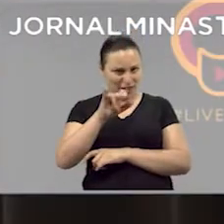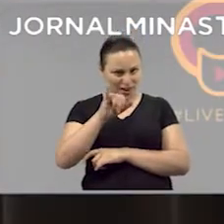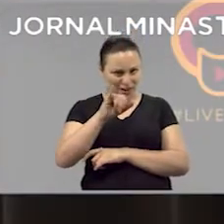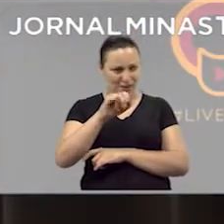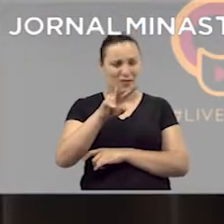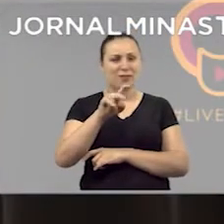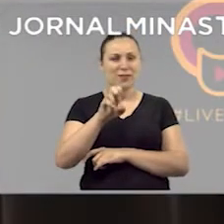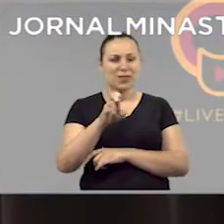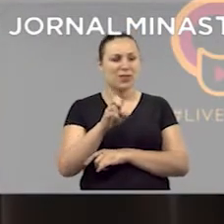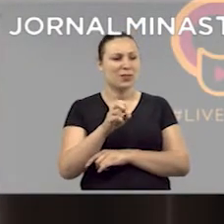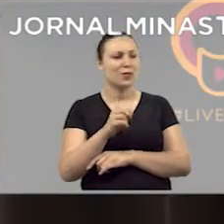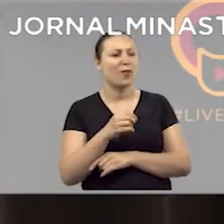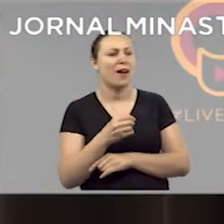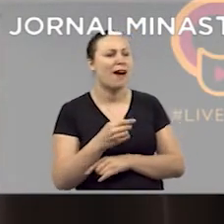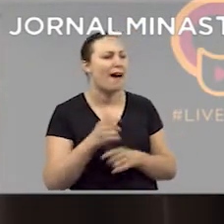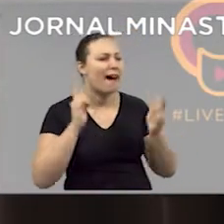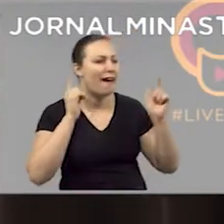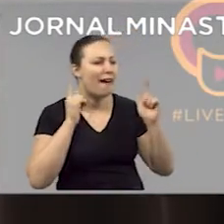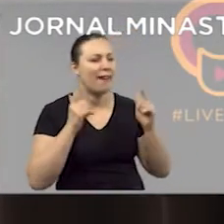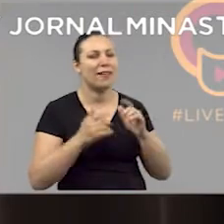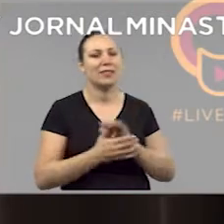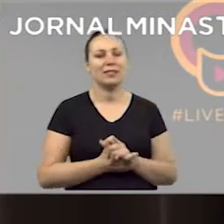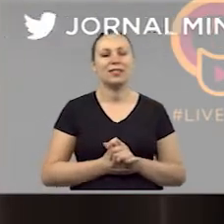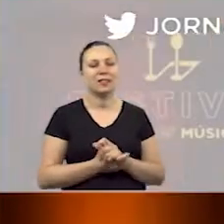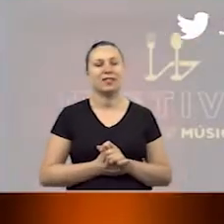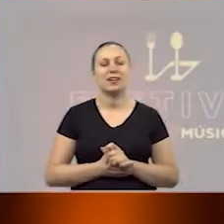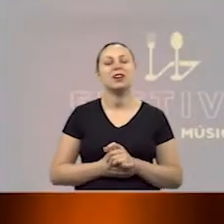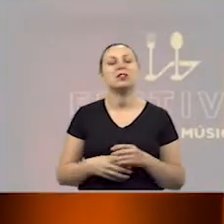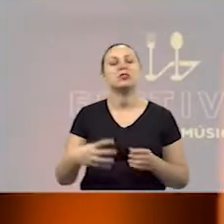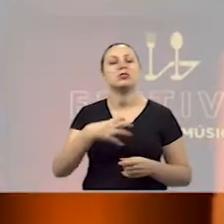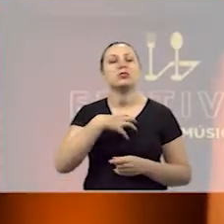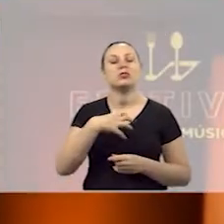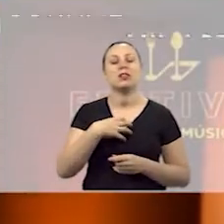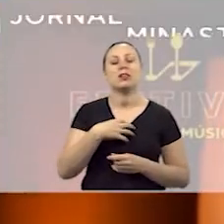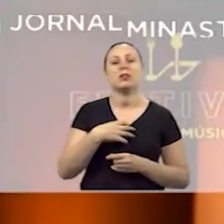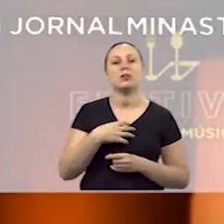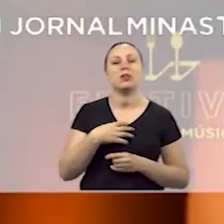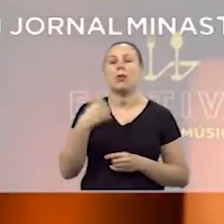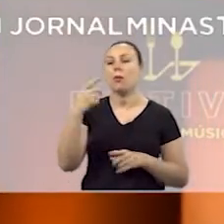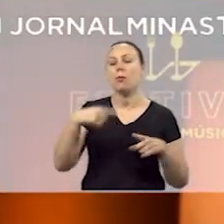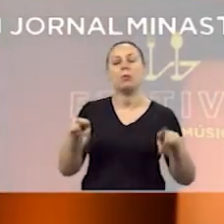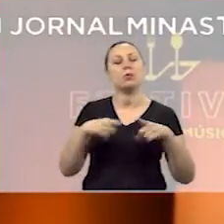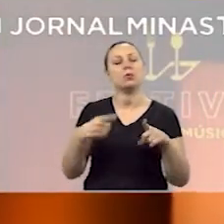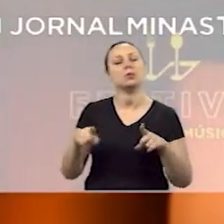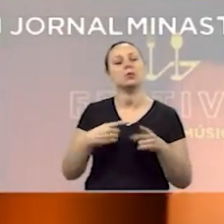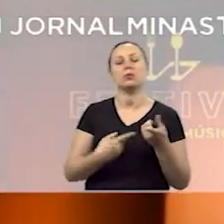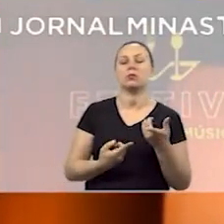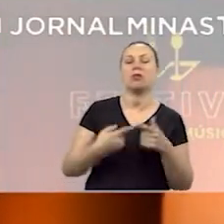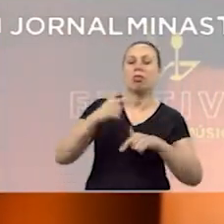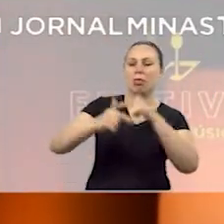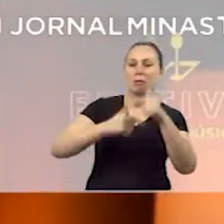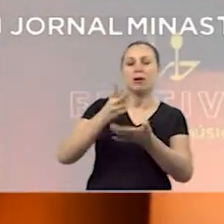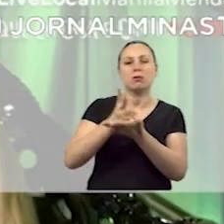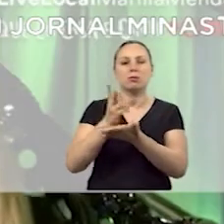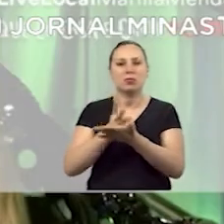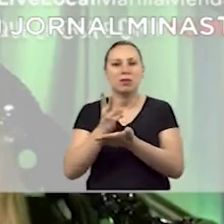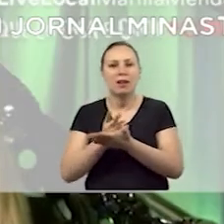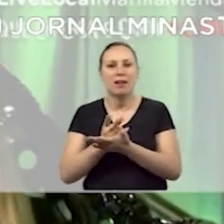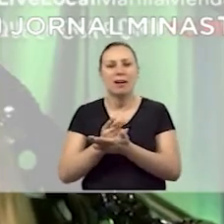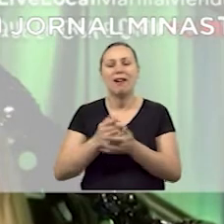tenha se rendido a uma live durante a quarentena. Essa forma que os músicos encontraram de continuar trabalhando, ajudar quem mais precisa